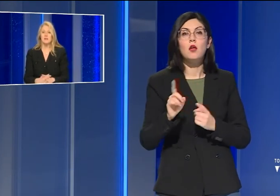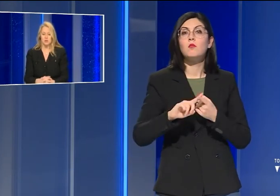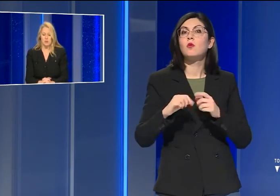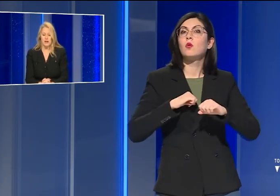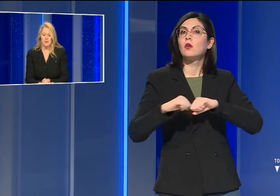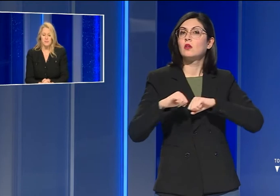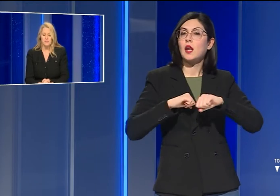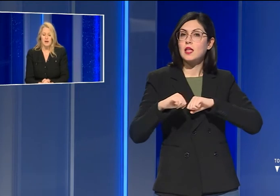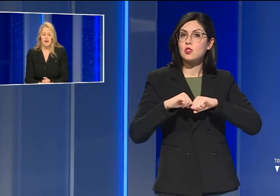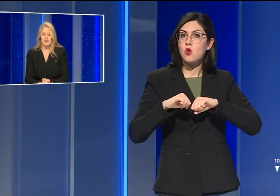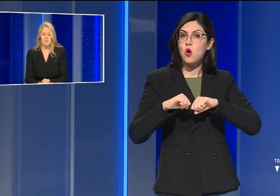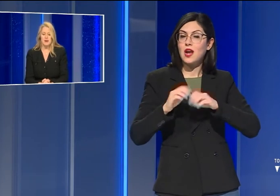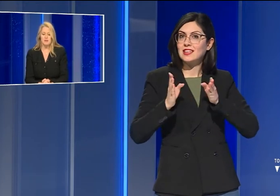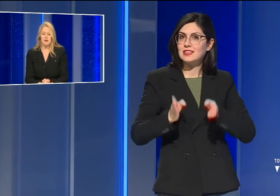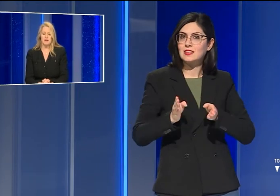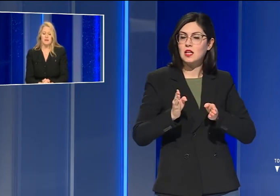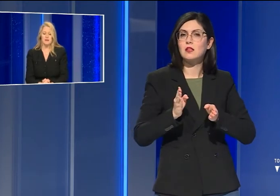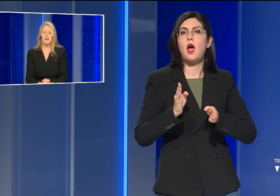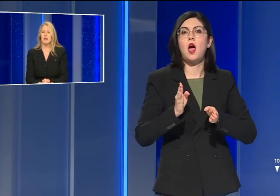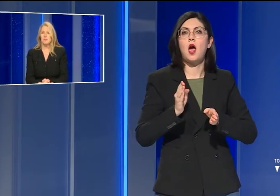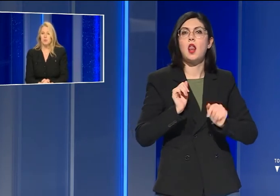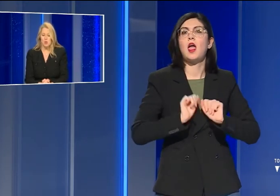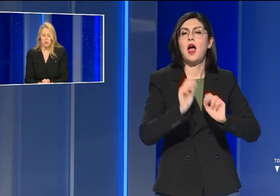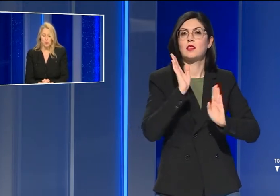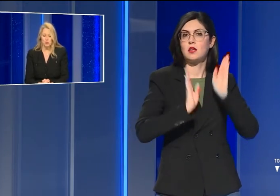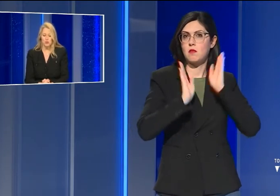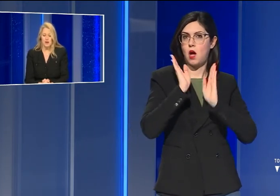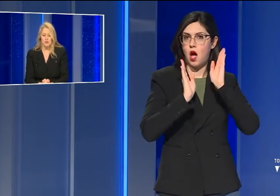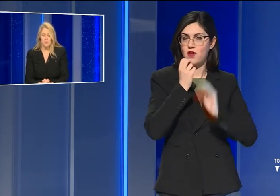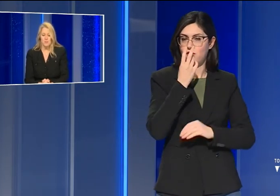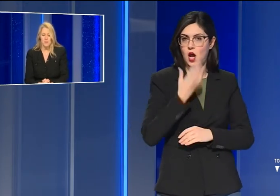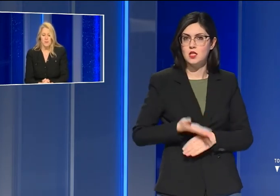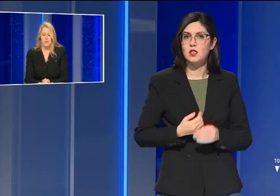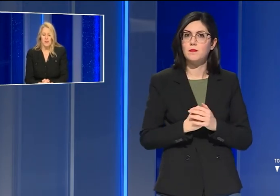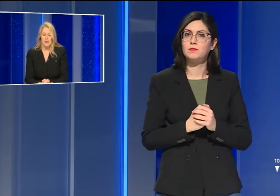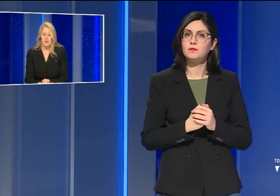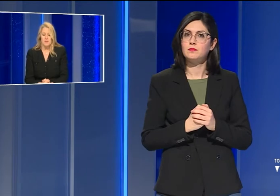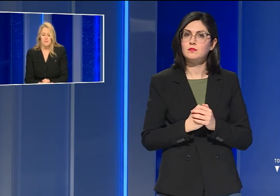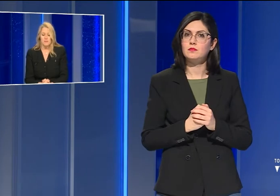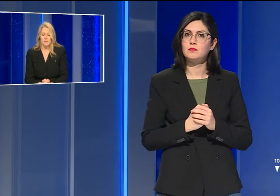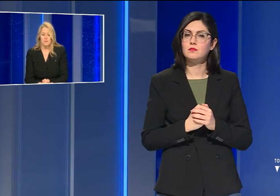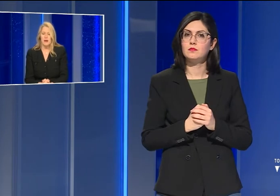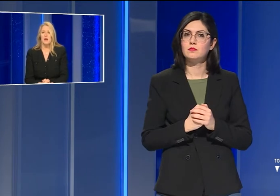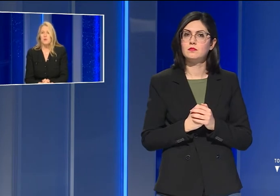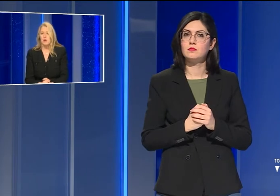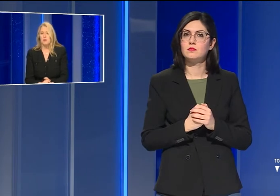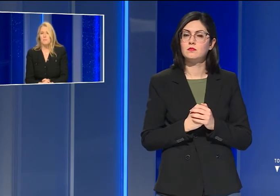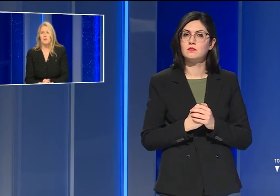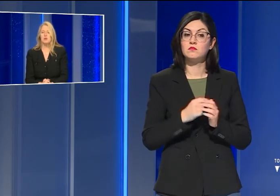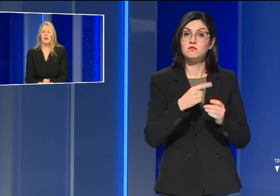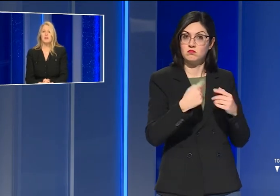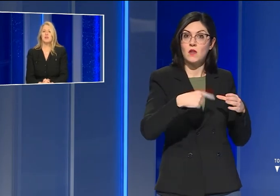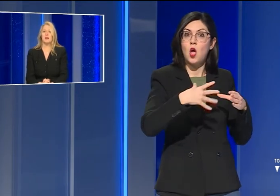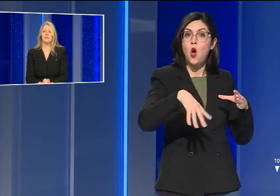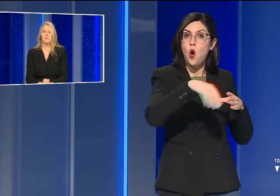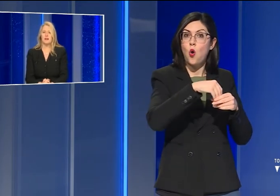distrettuale antimafia del capoluogo toscano e coinvolta in